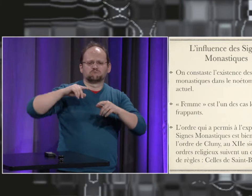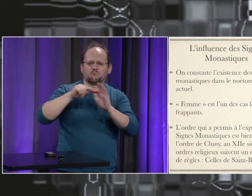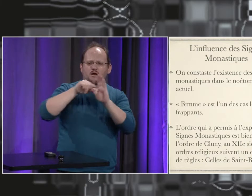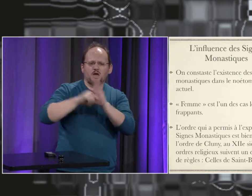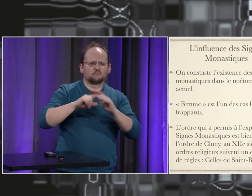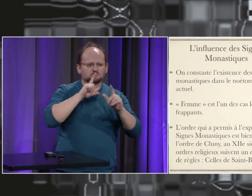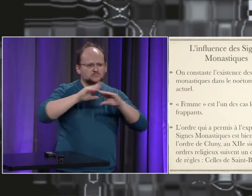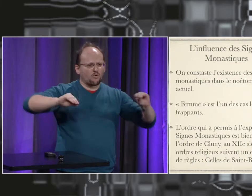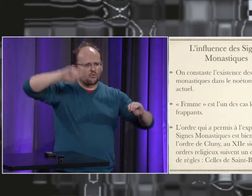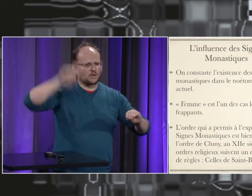Les moines, en fait,